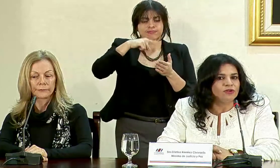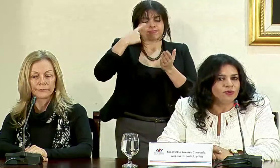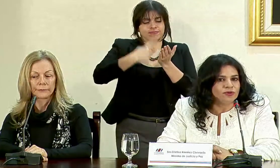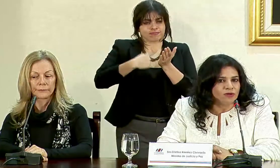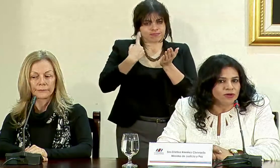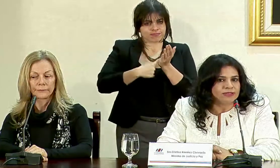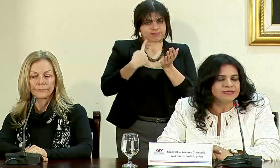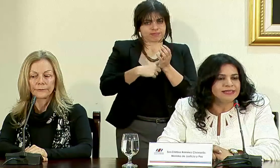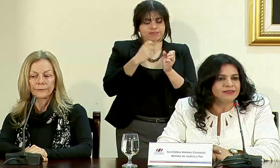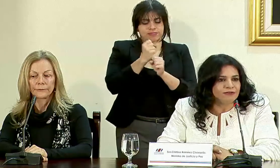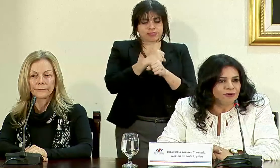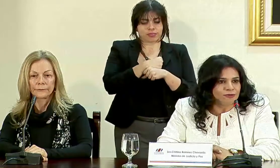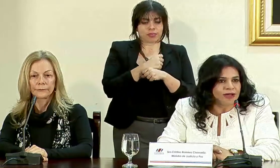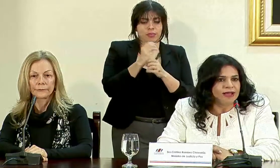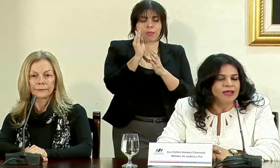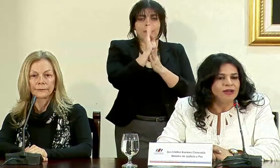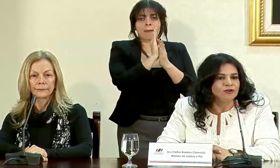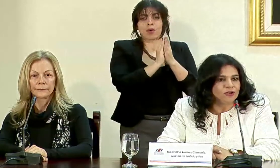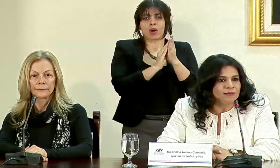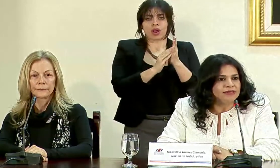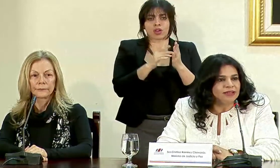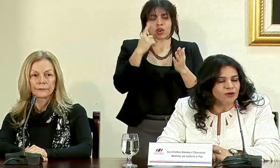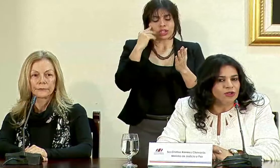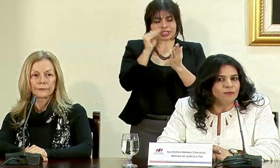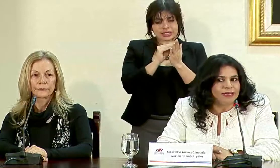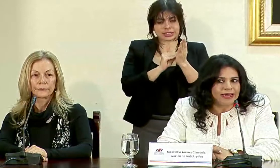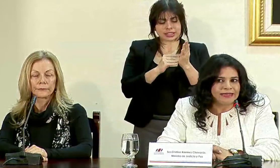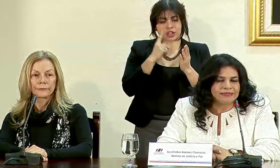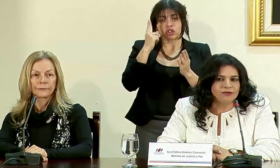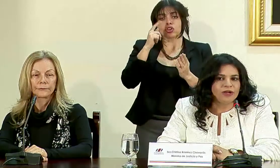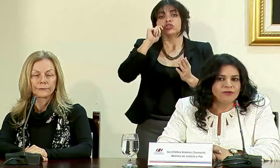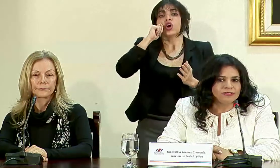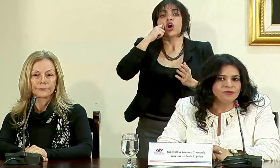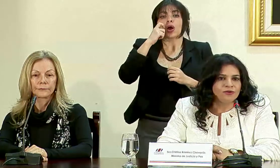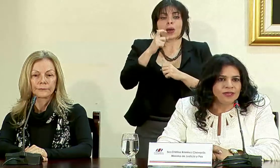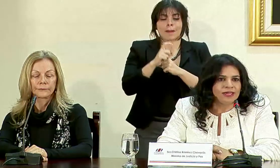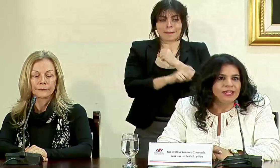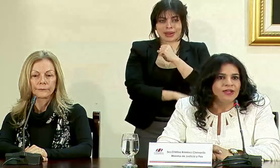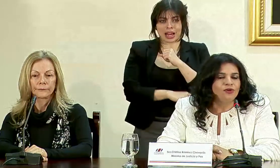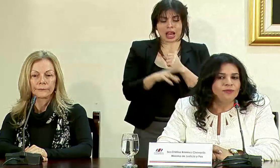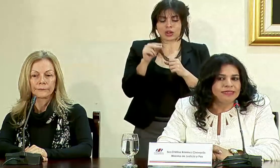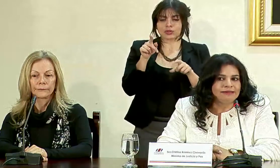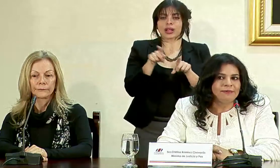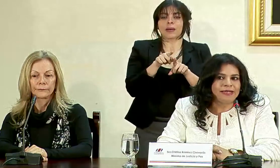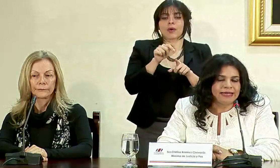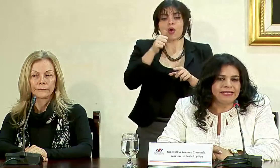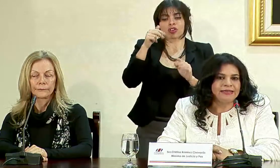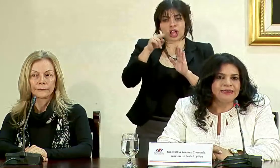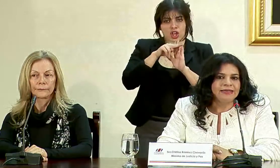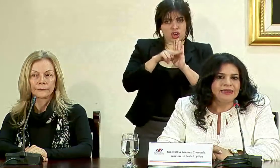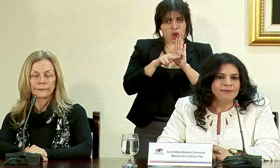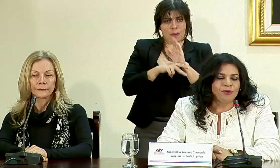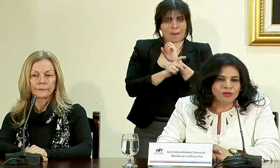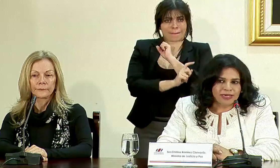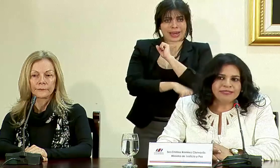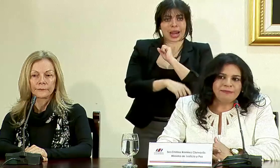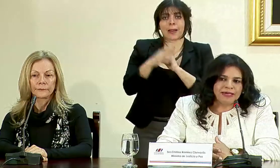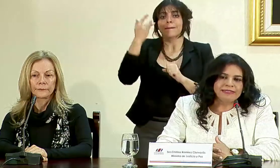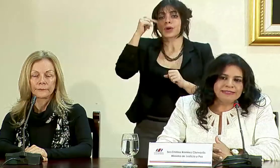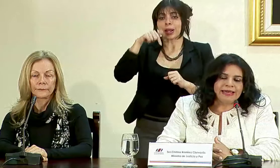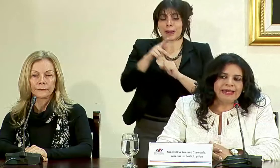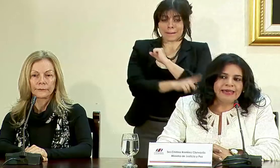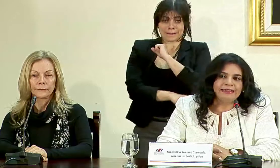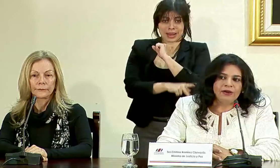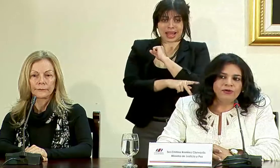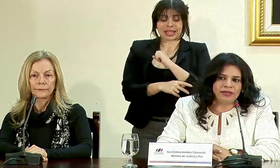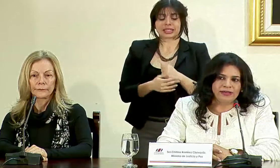elaborando los borradores de reforma no solamente al Código Penal sino al resto de normativa penal porque este